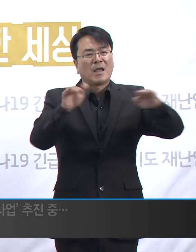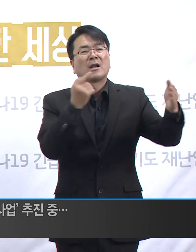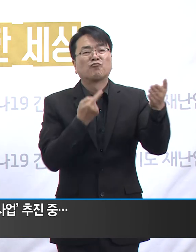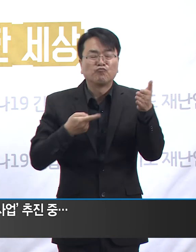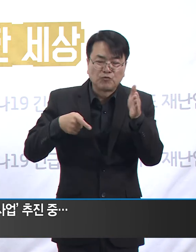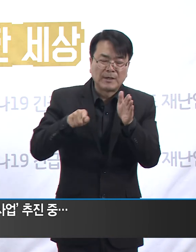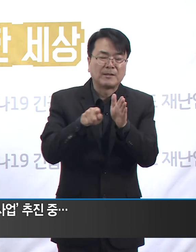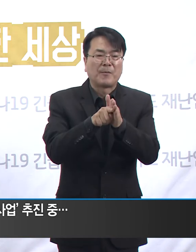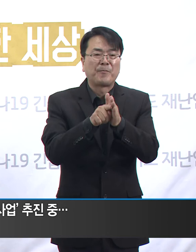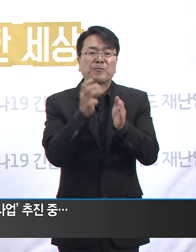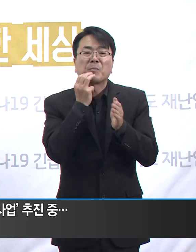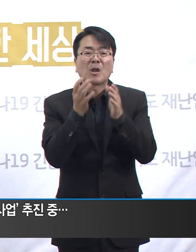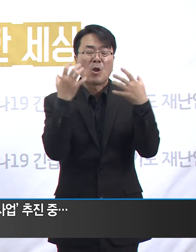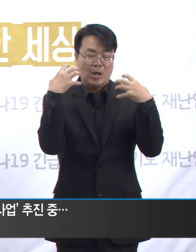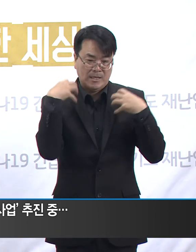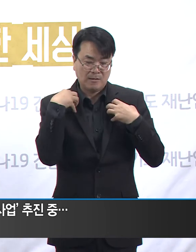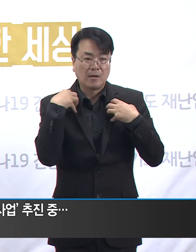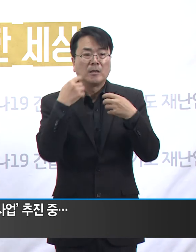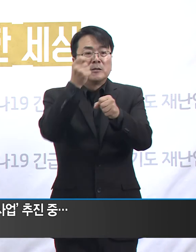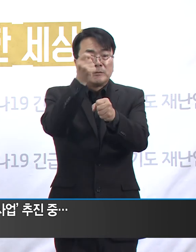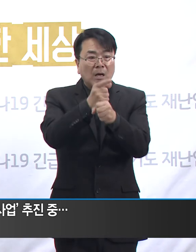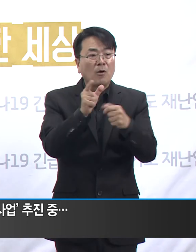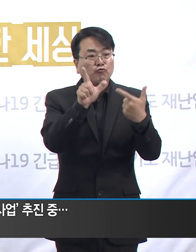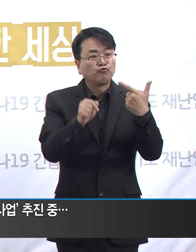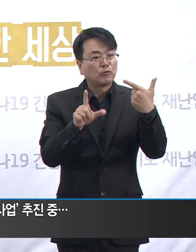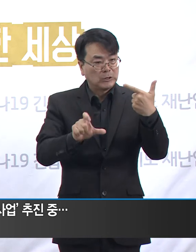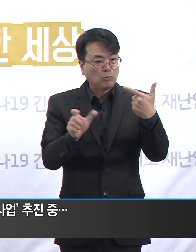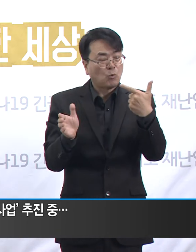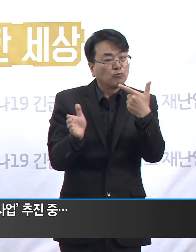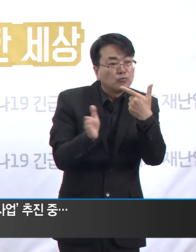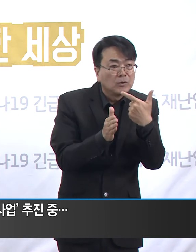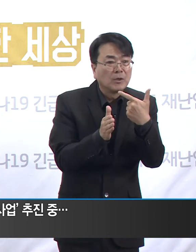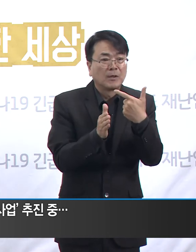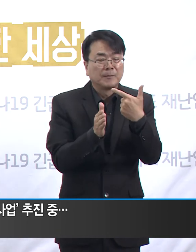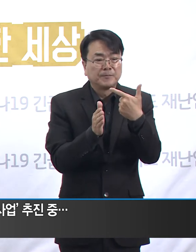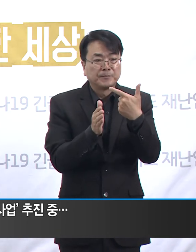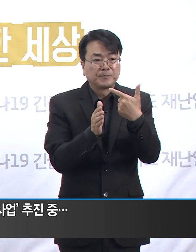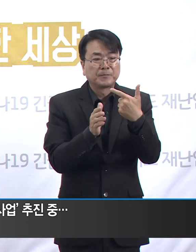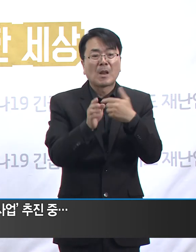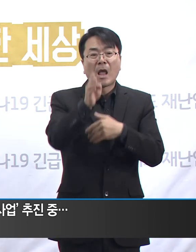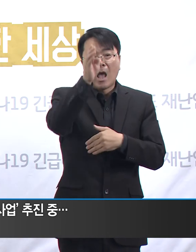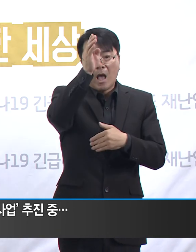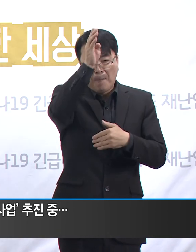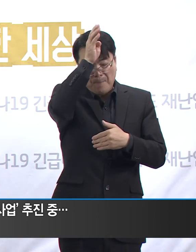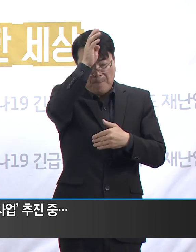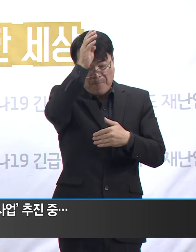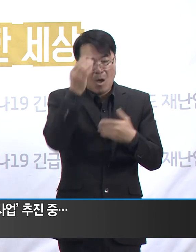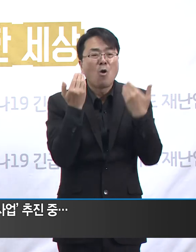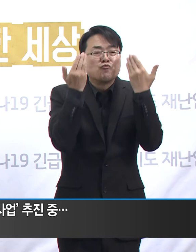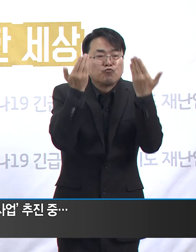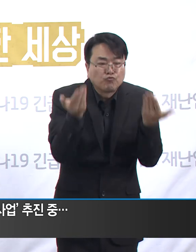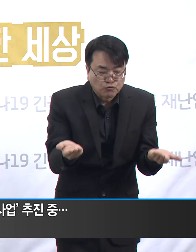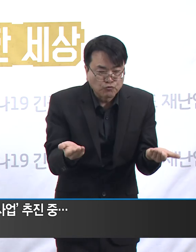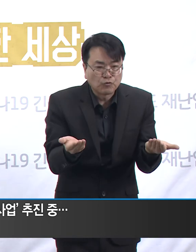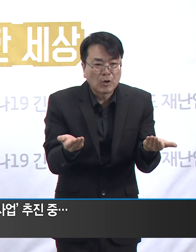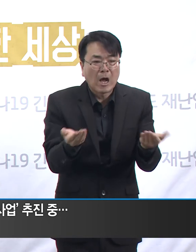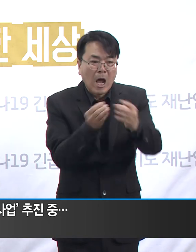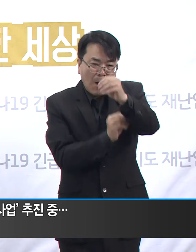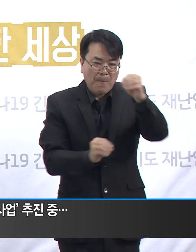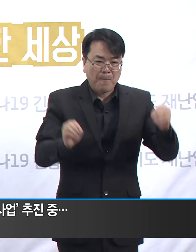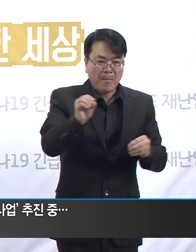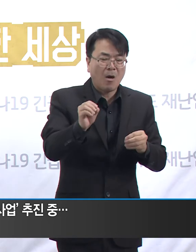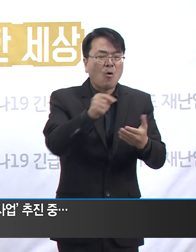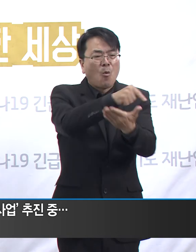위해 경기도에서는 이미 지난 6월 15일부터 병가소득 손실보상금 사업을 추진하고 있었습니다.